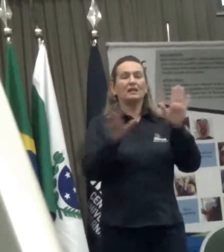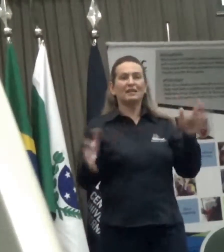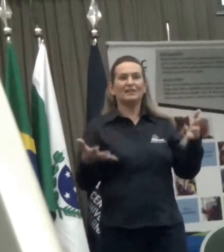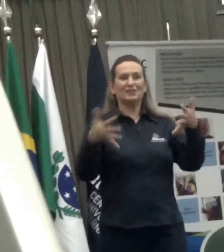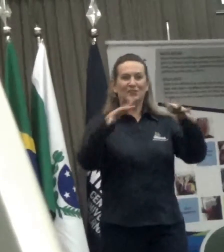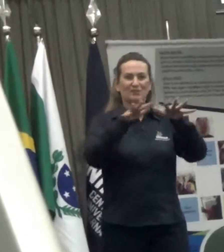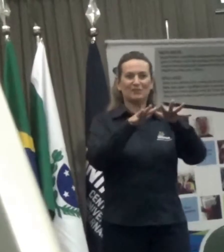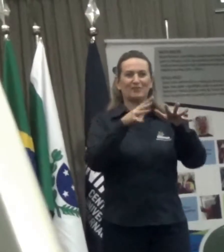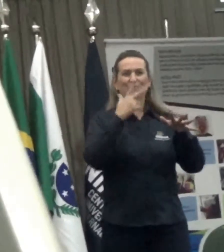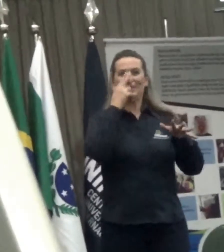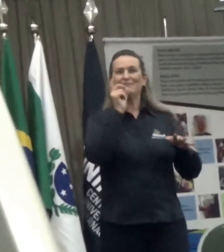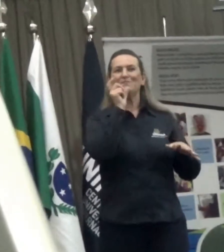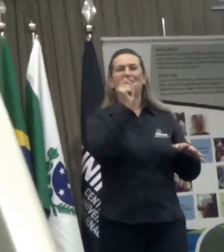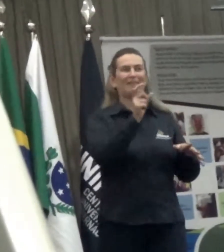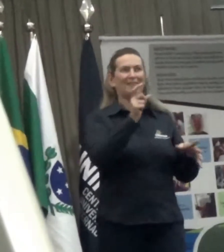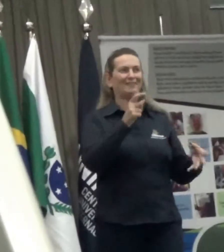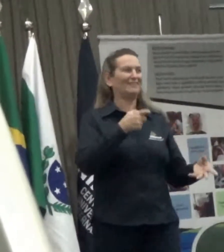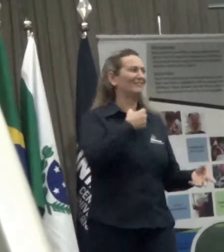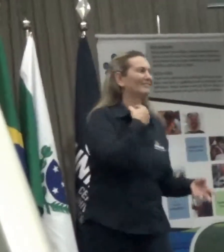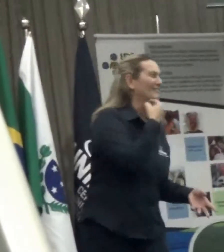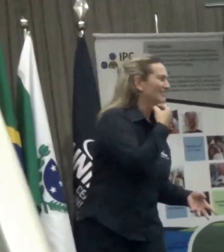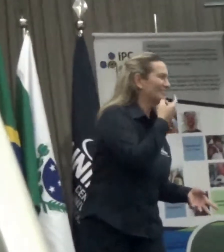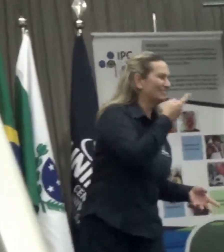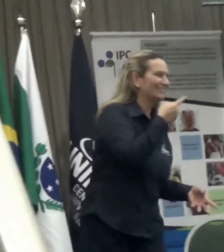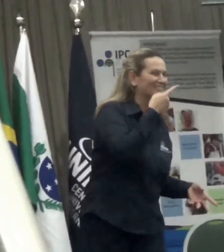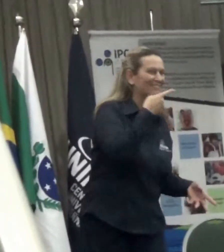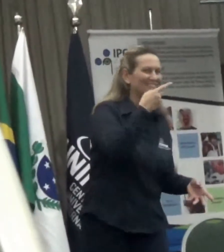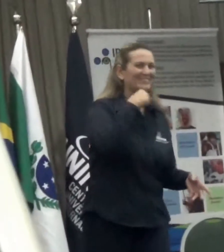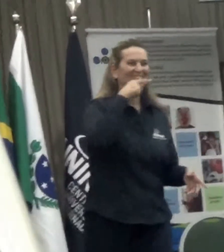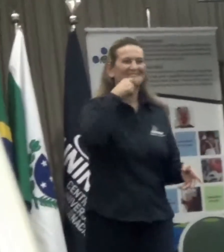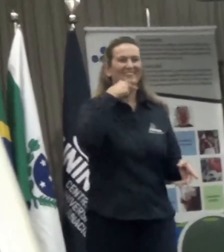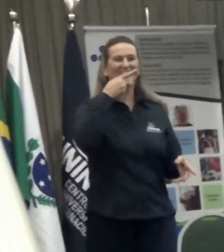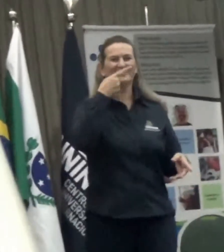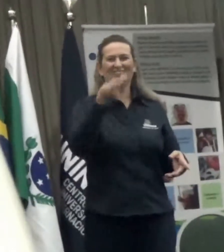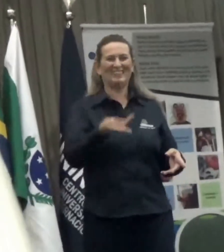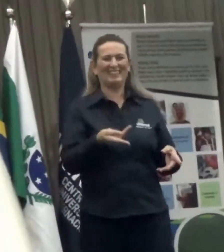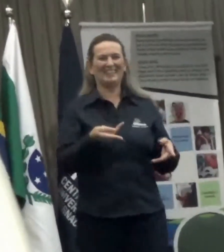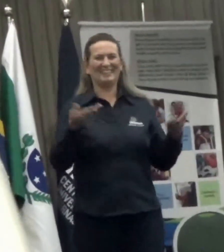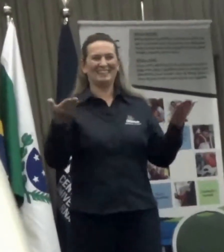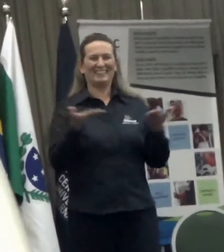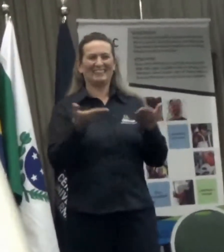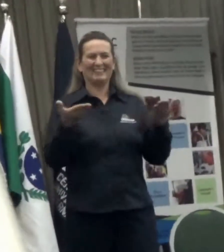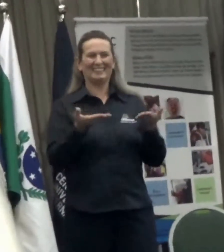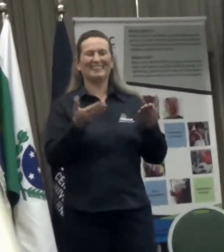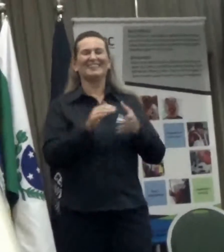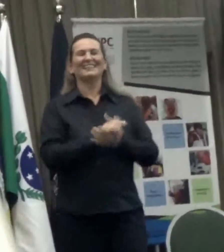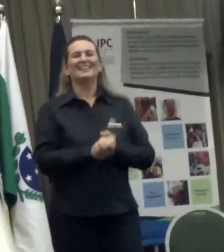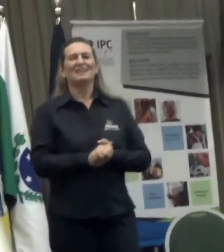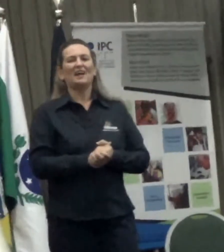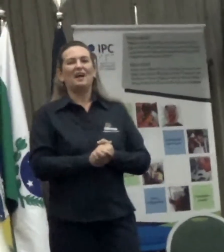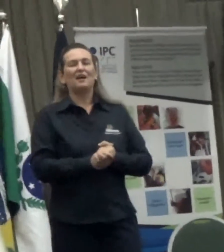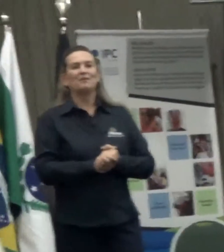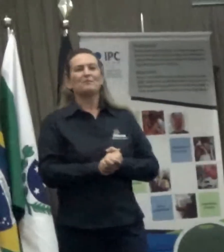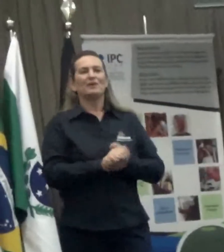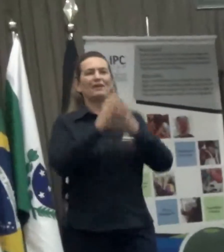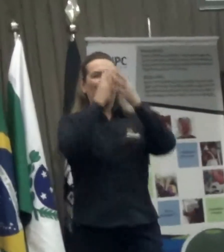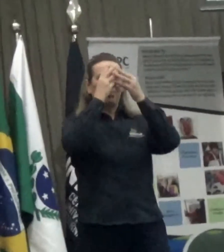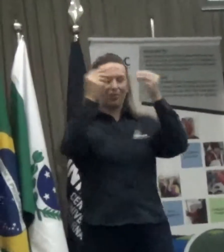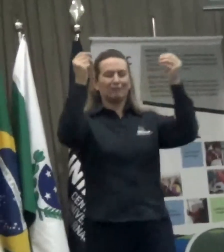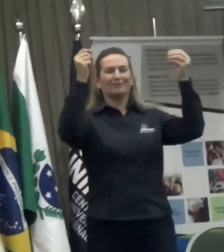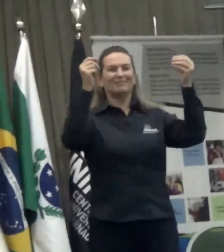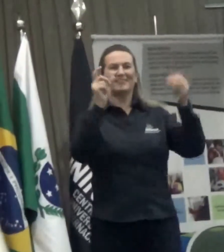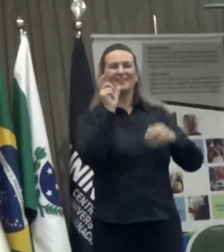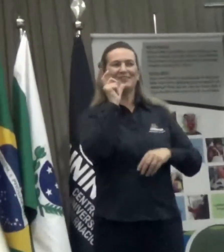ia falar regi... Não, não consigo. Agora fugiu. Ia fazer a mesóculos e não consigo. Enfim... É...